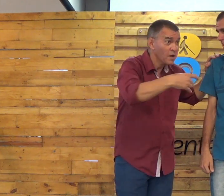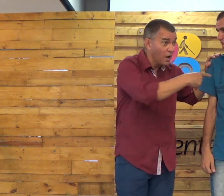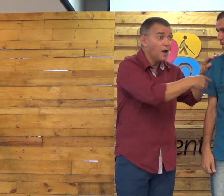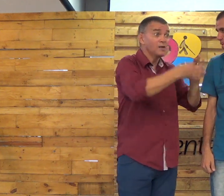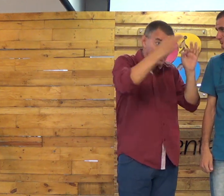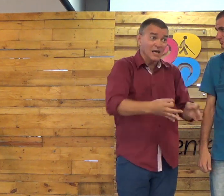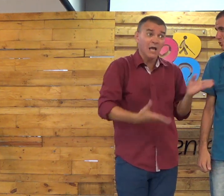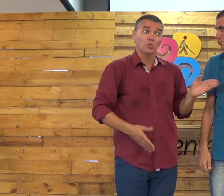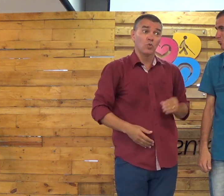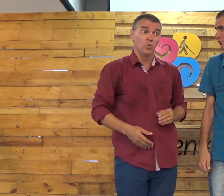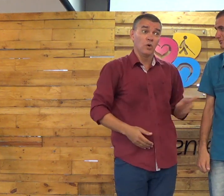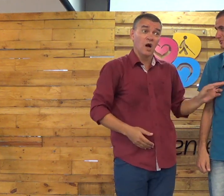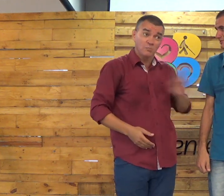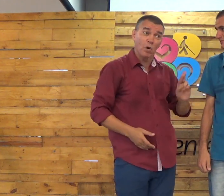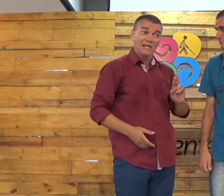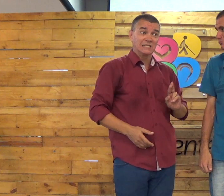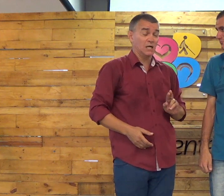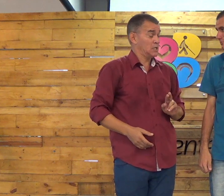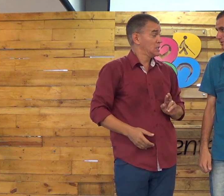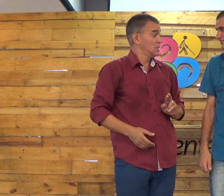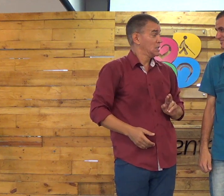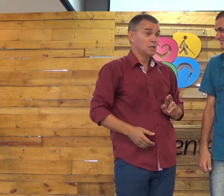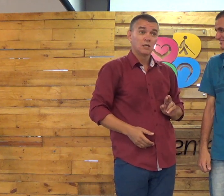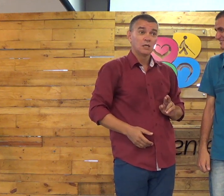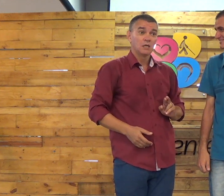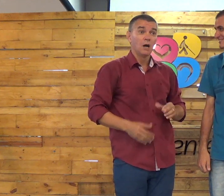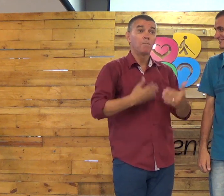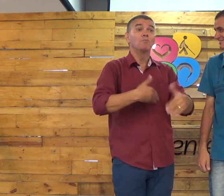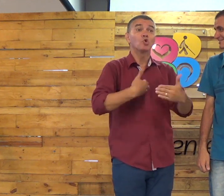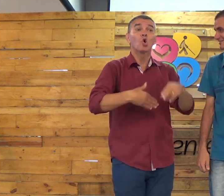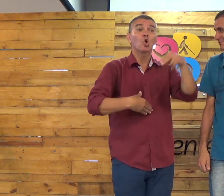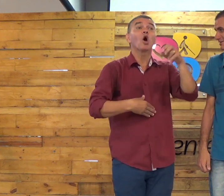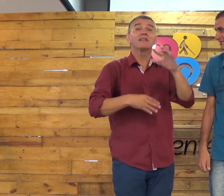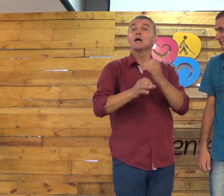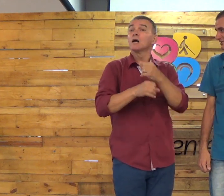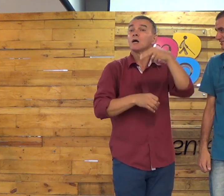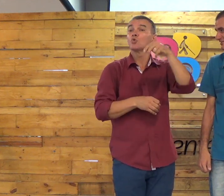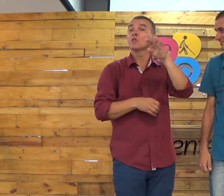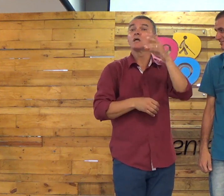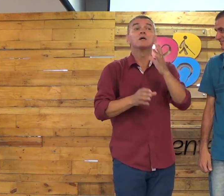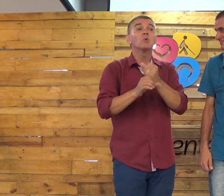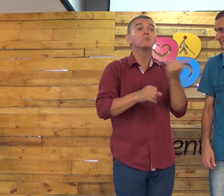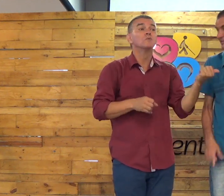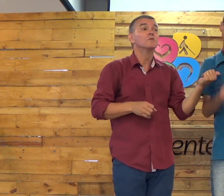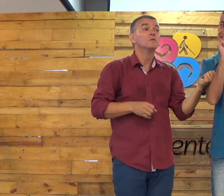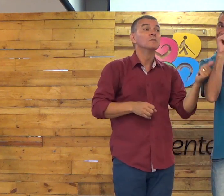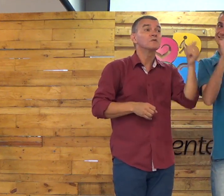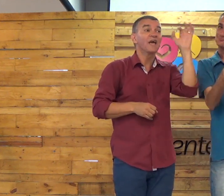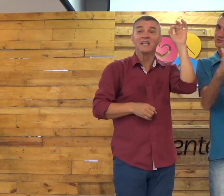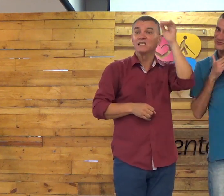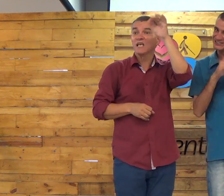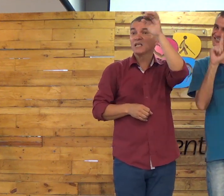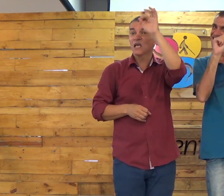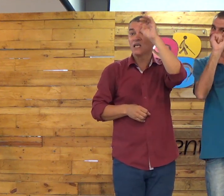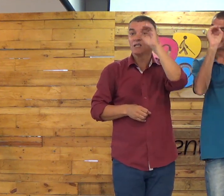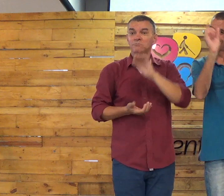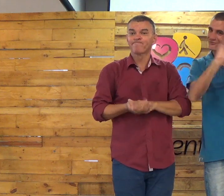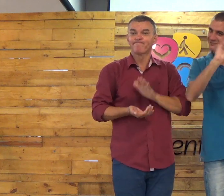Tá certo? Tá certo, é a resposta certa. Qual é a nota pra ele? 10?